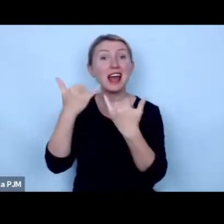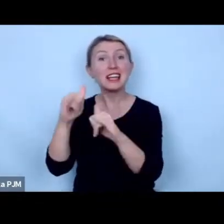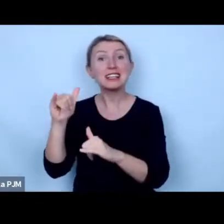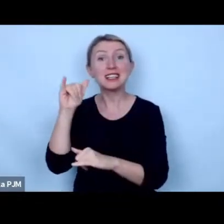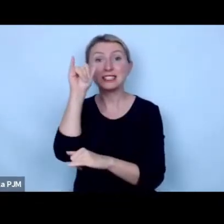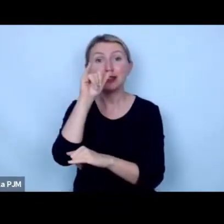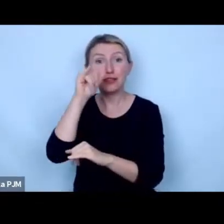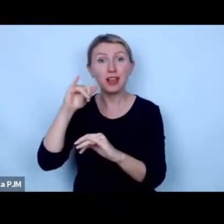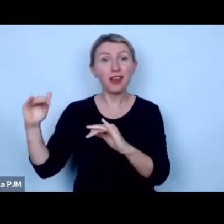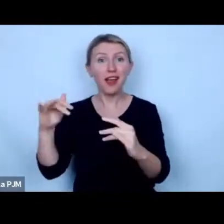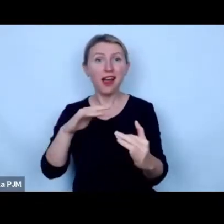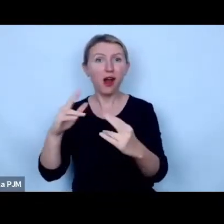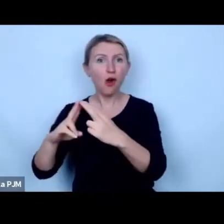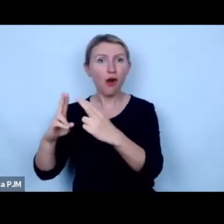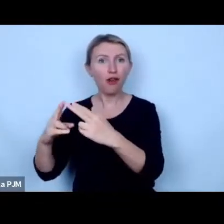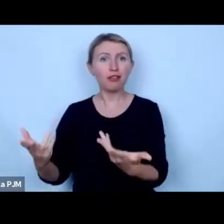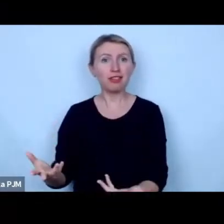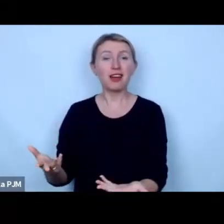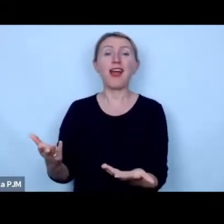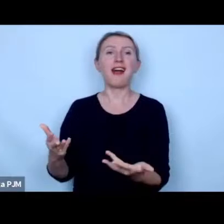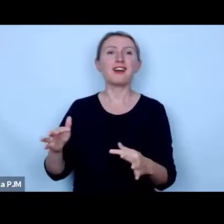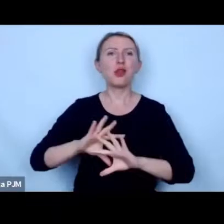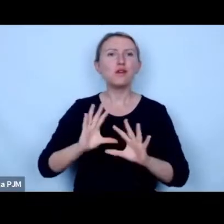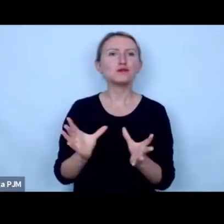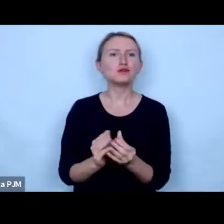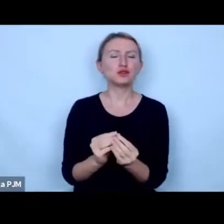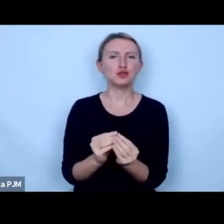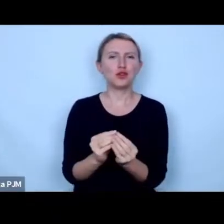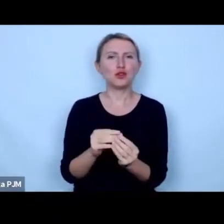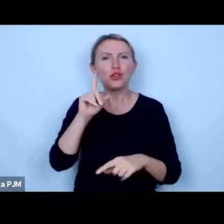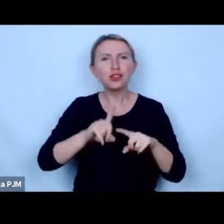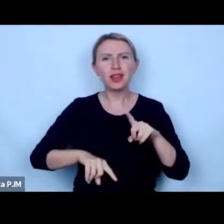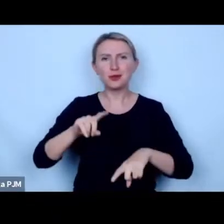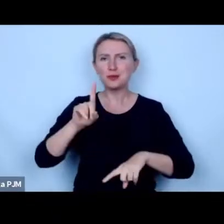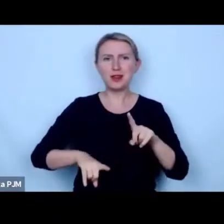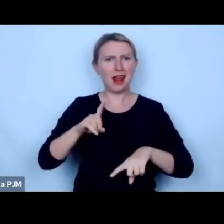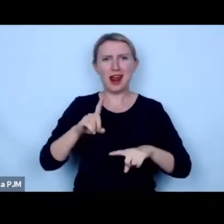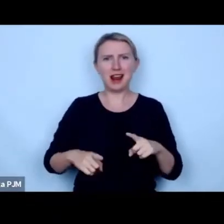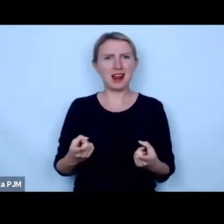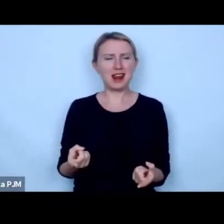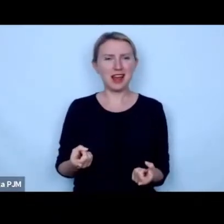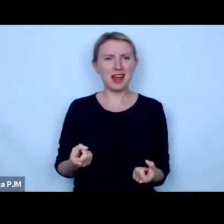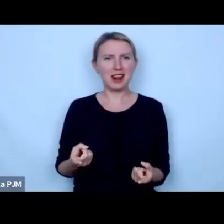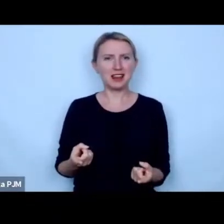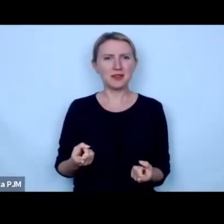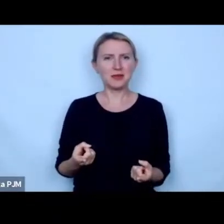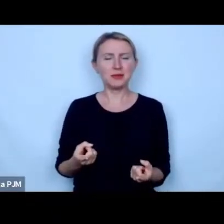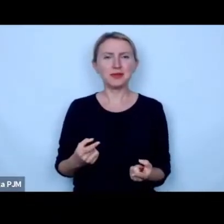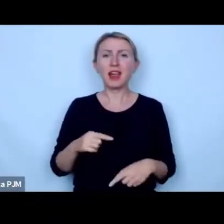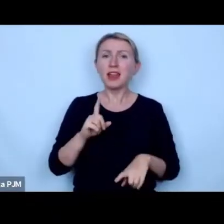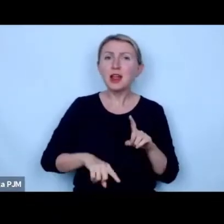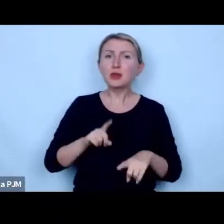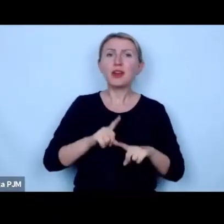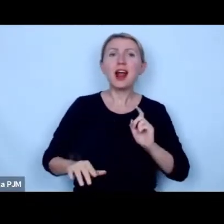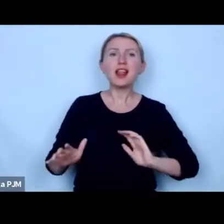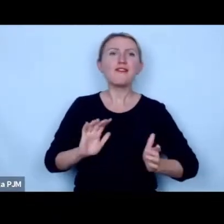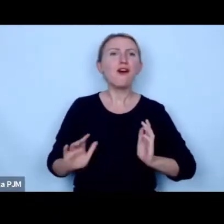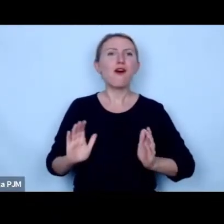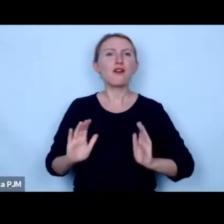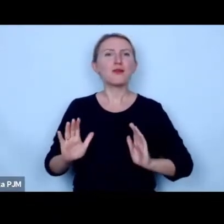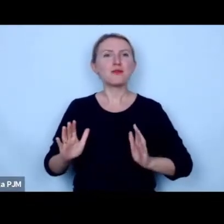to wszystko to co jest naturalnym naturalną formą